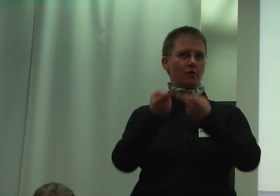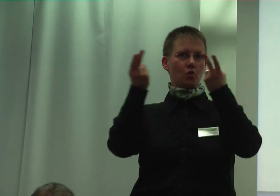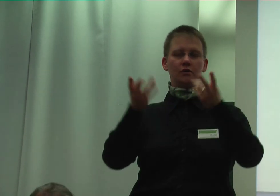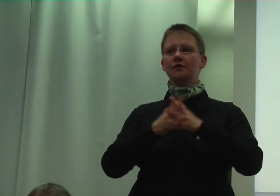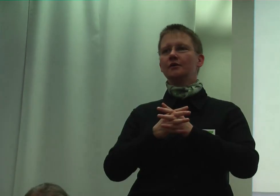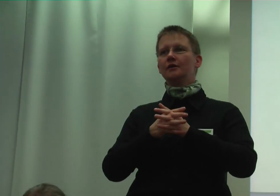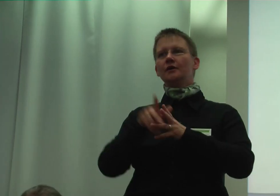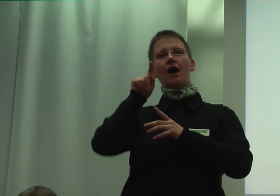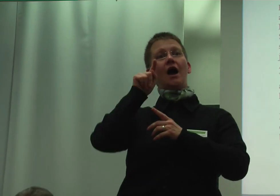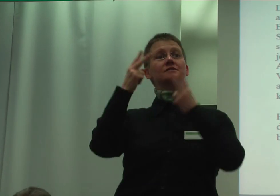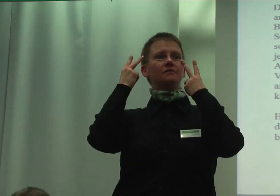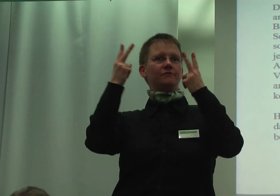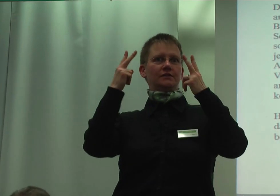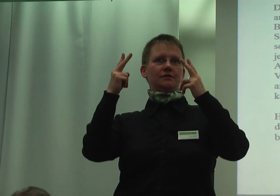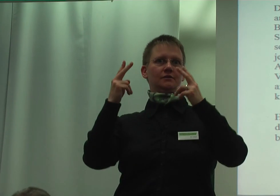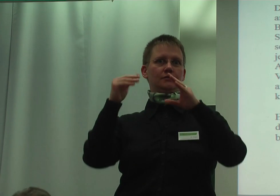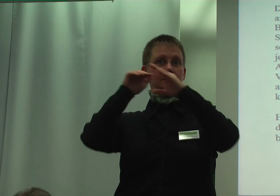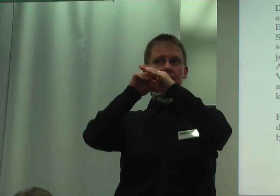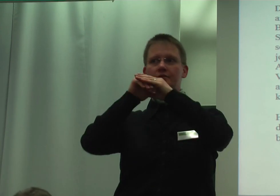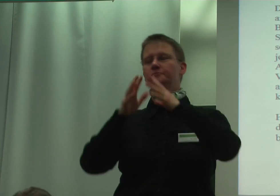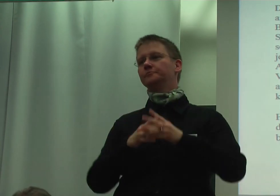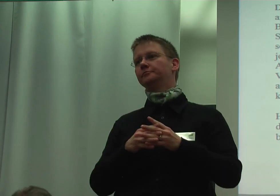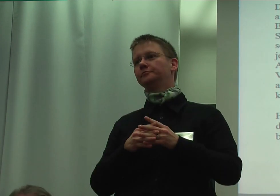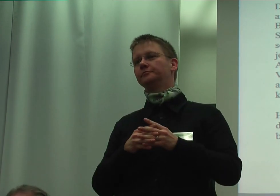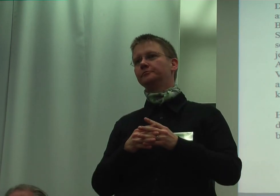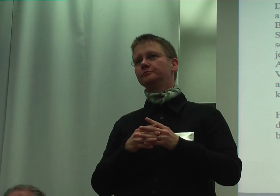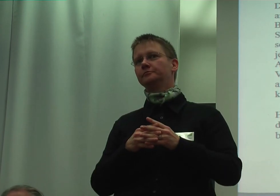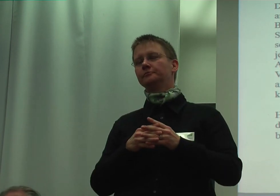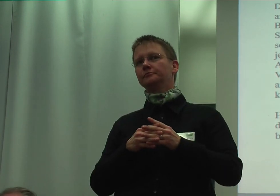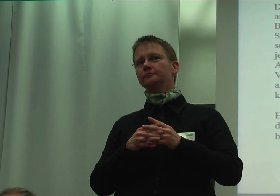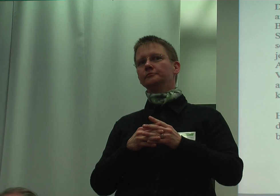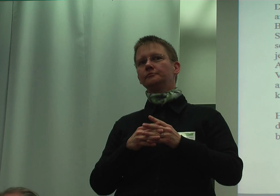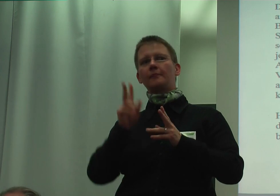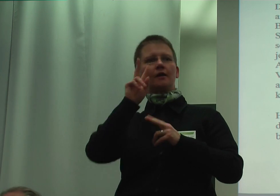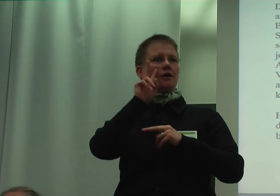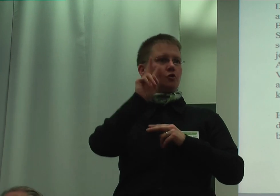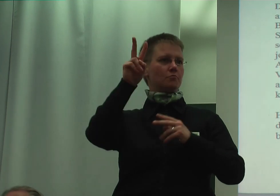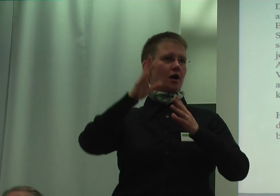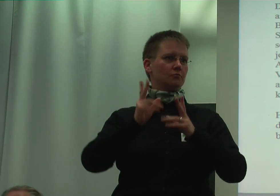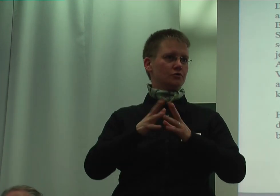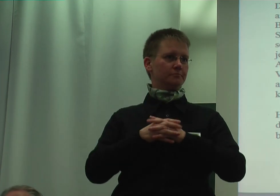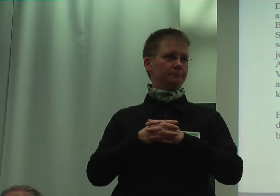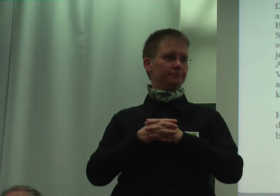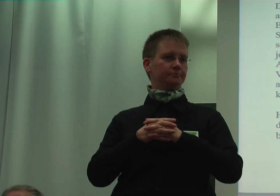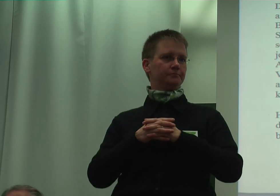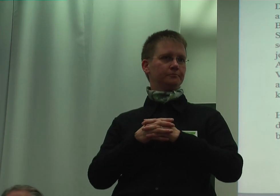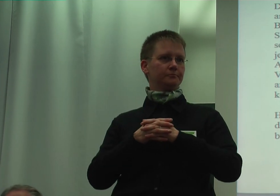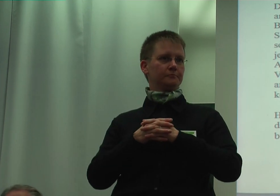menschen Aspekte berücksichtigt und dass für die